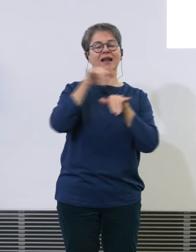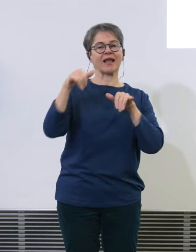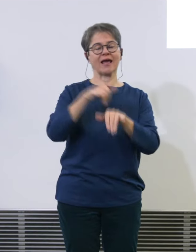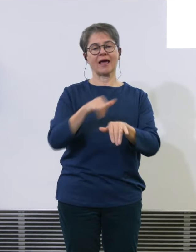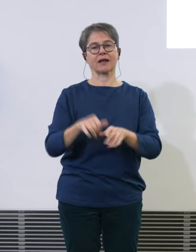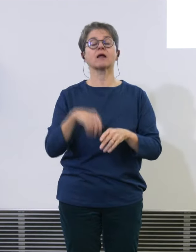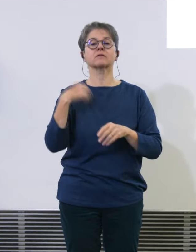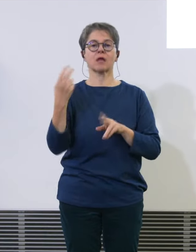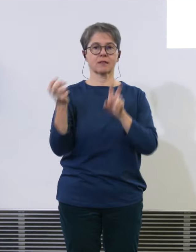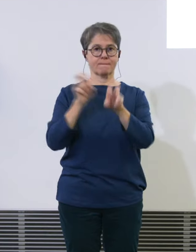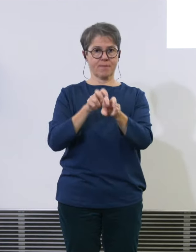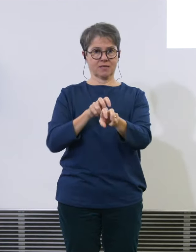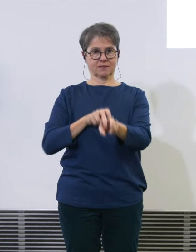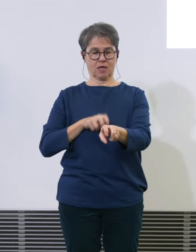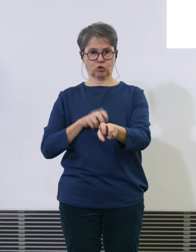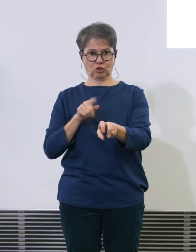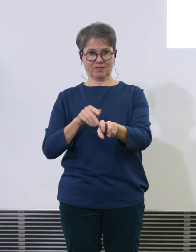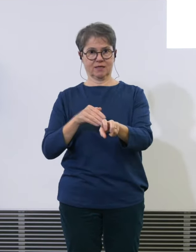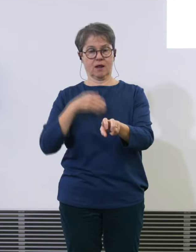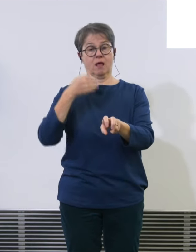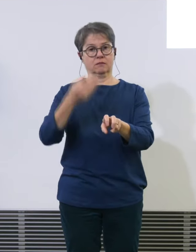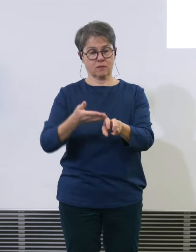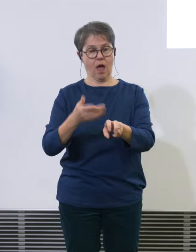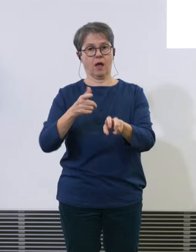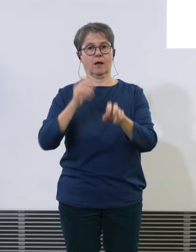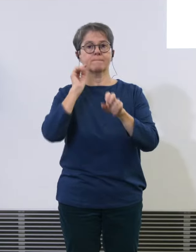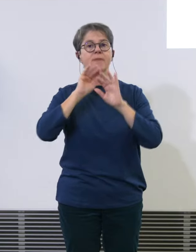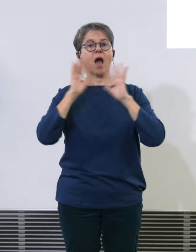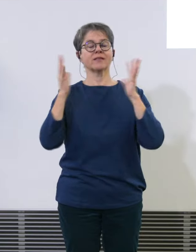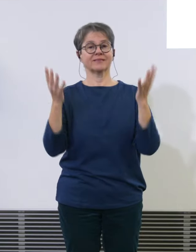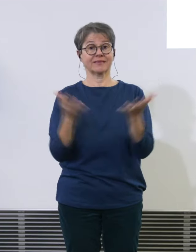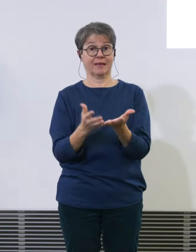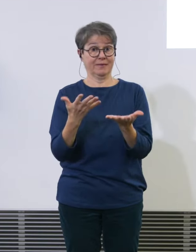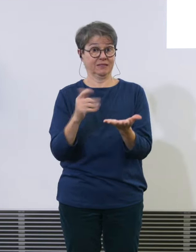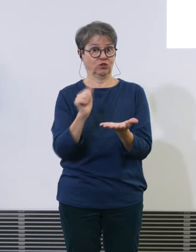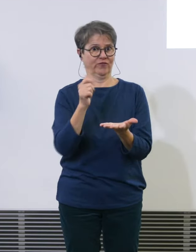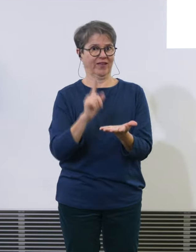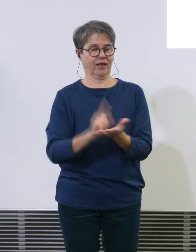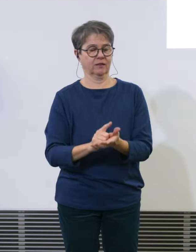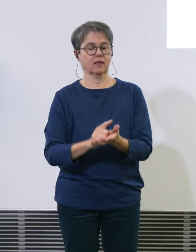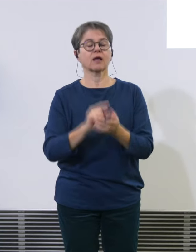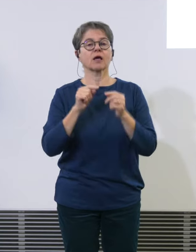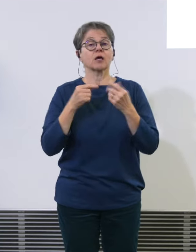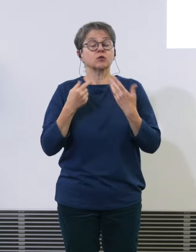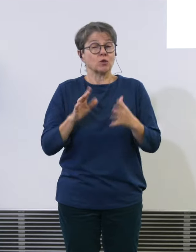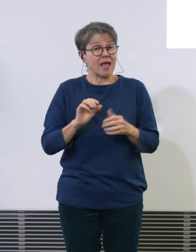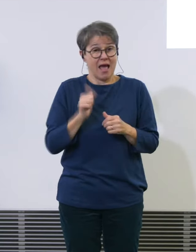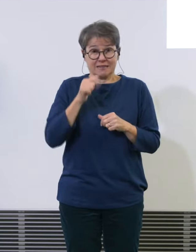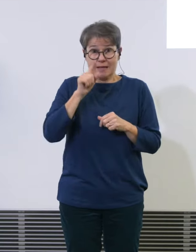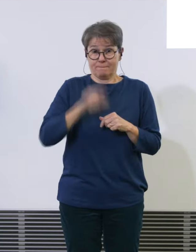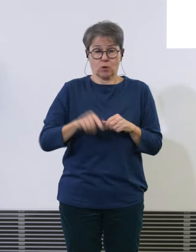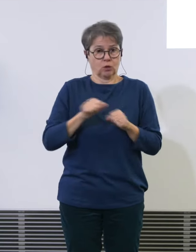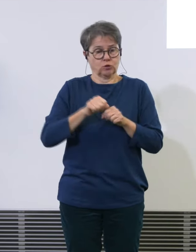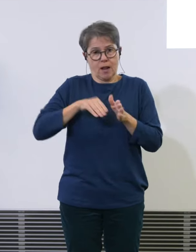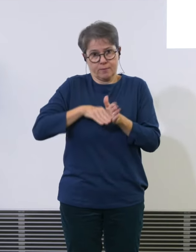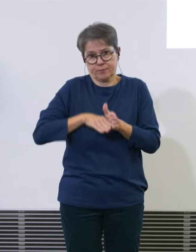Pandemie aber, und das ist jetzt wichtig, in den ersten Monaten schon sehr, sehr schnell von 15'000